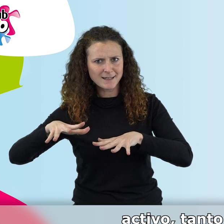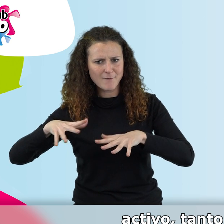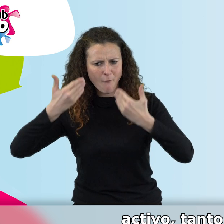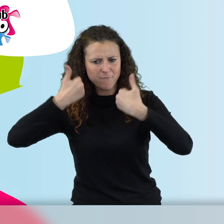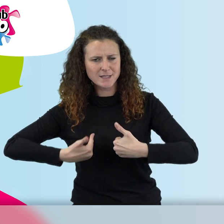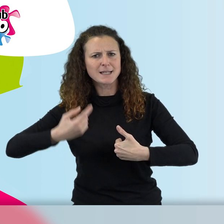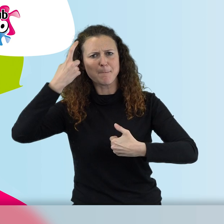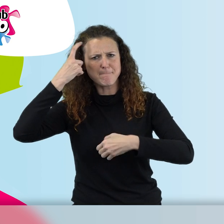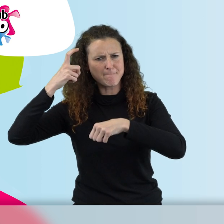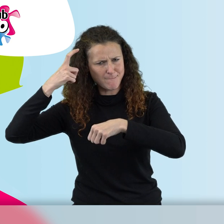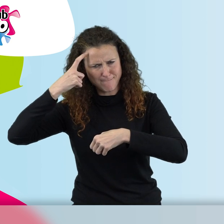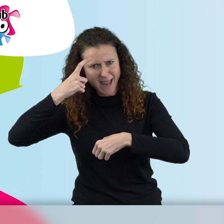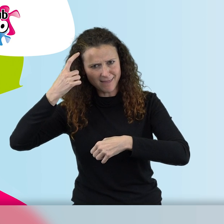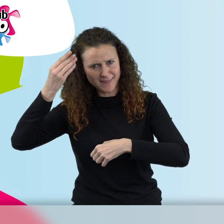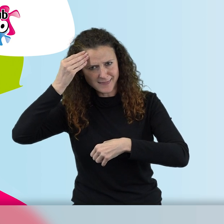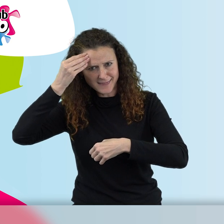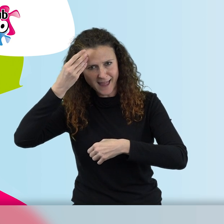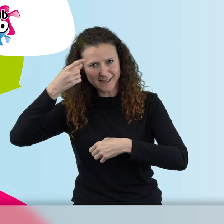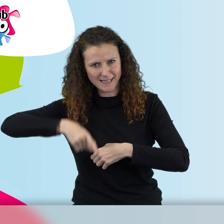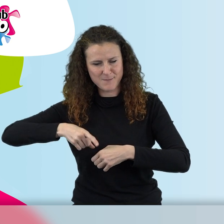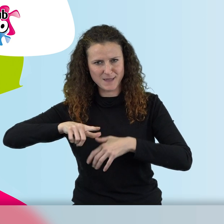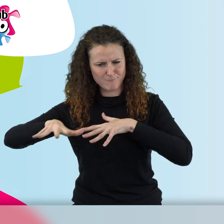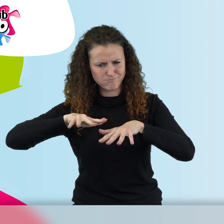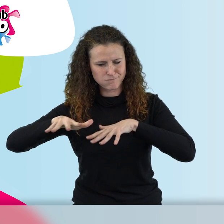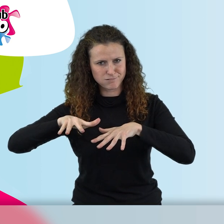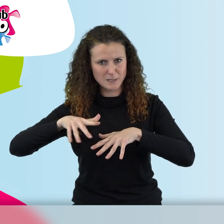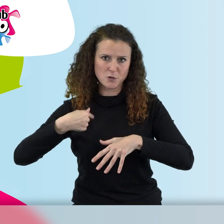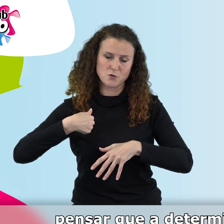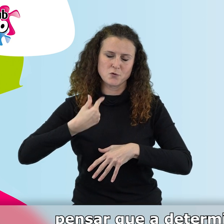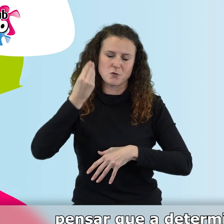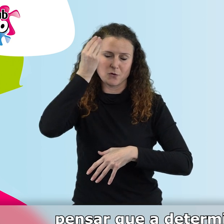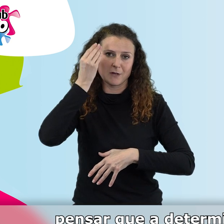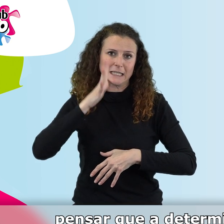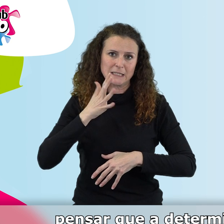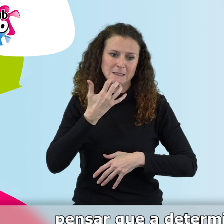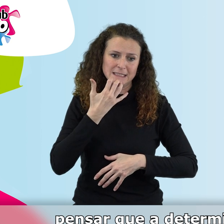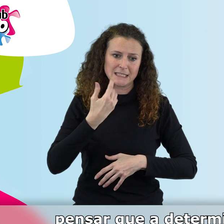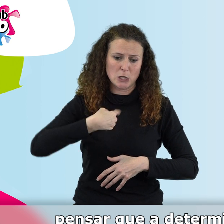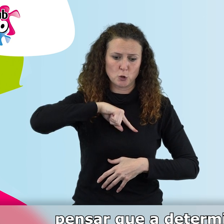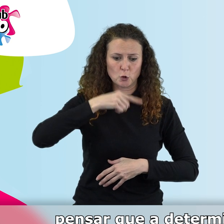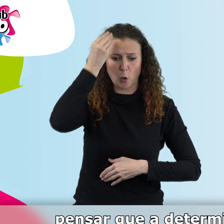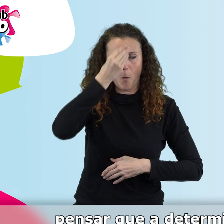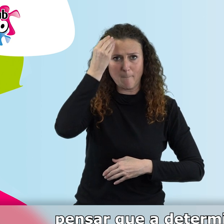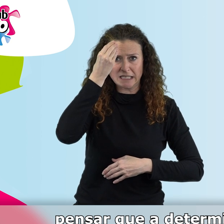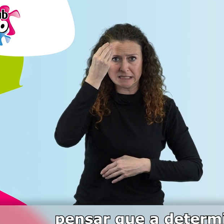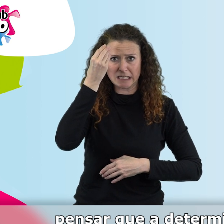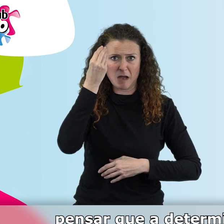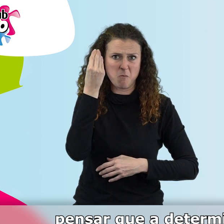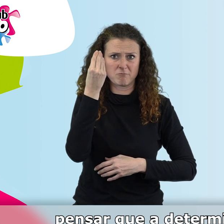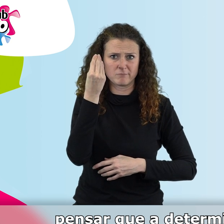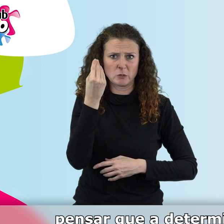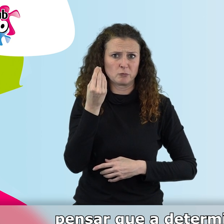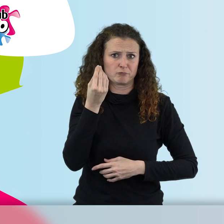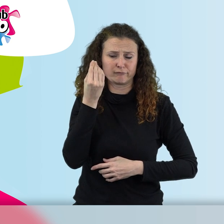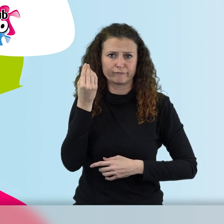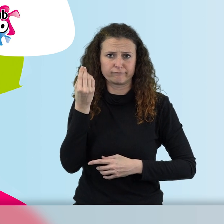mentalmente. Y por tanto, creo que es un mito pensar que a determinadas edades no se